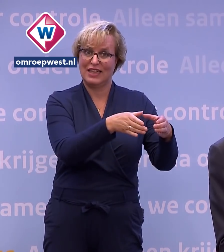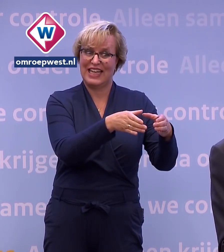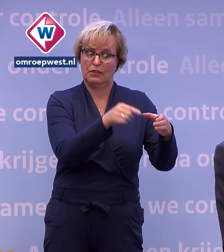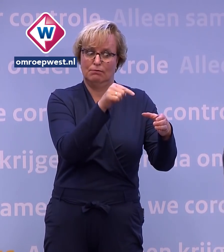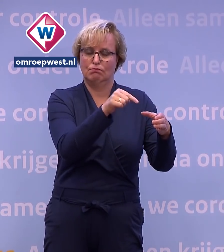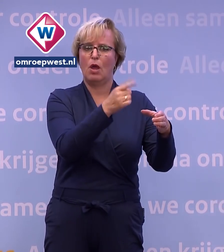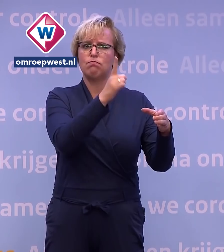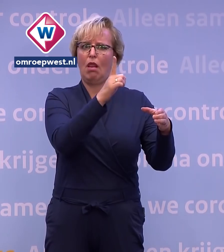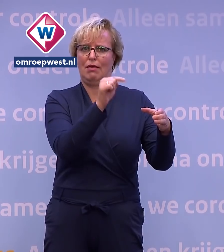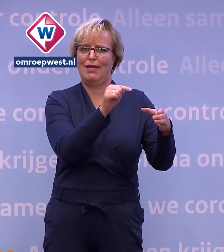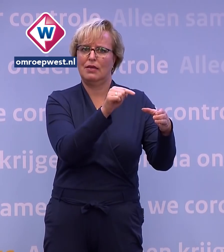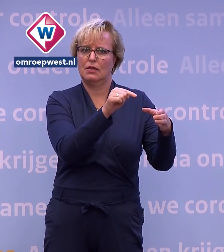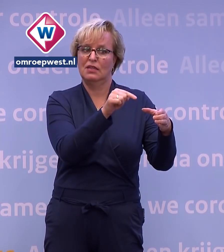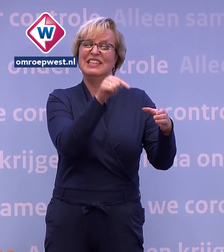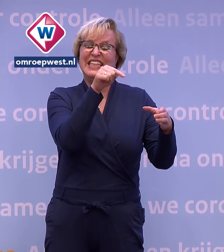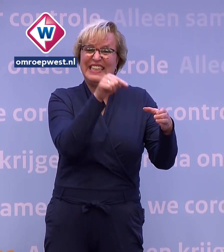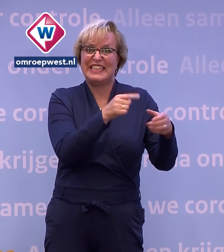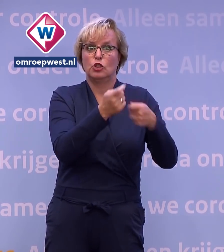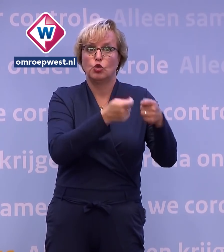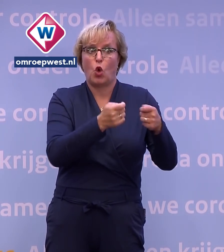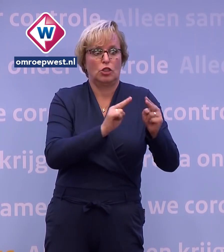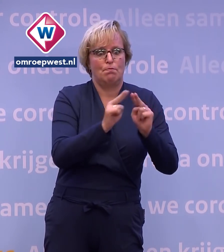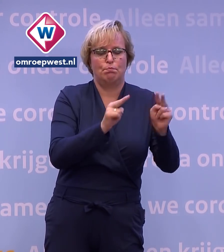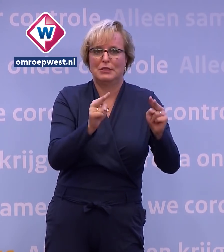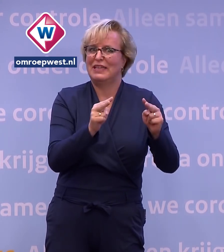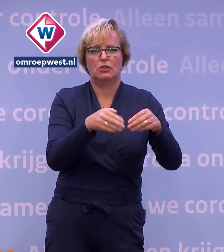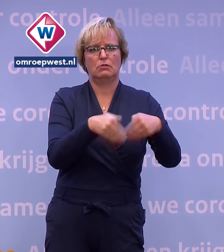die is zo belangrijk, want dat stopt nieuwe besmettingen.